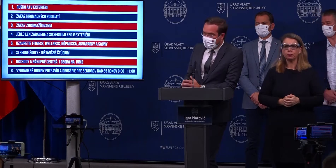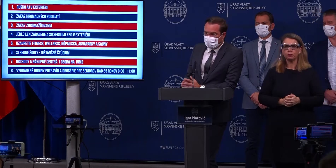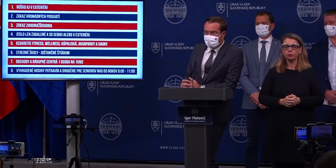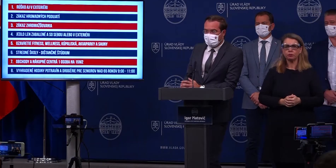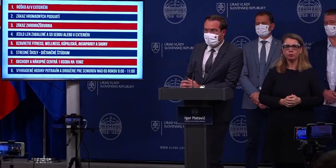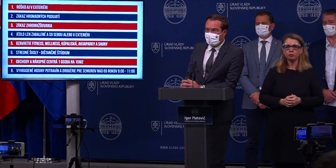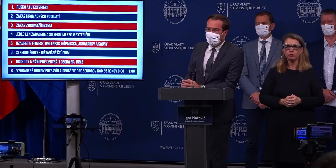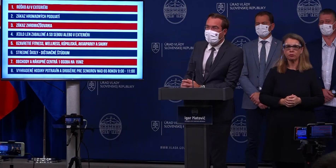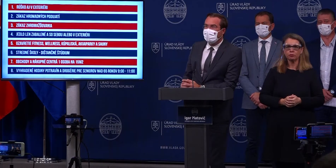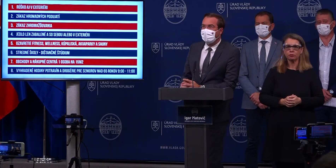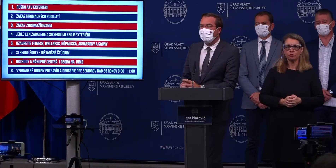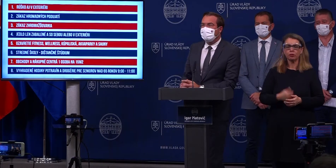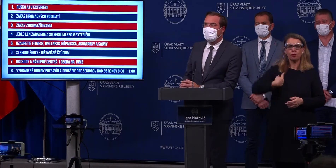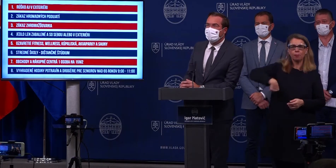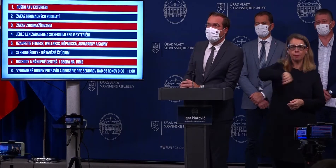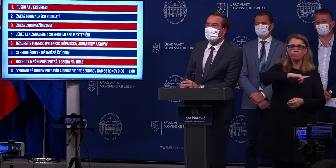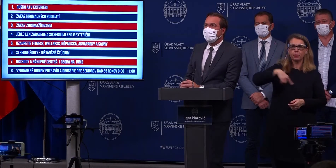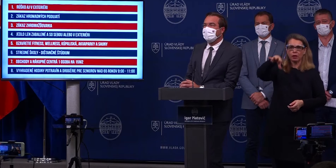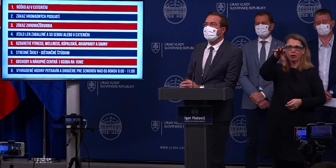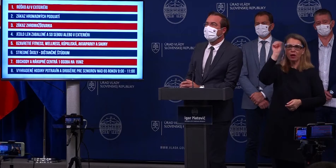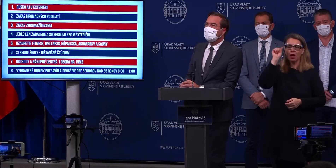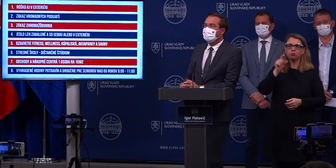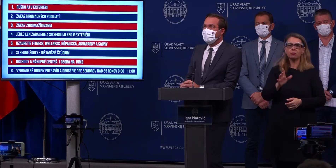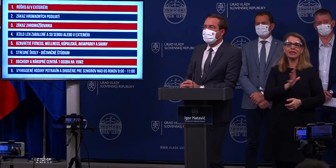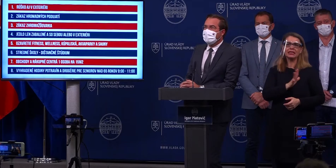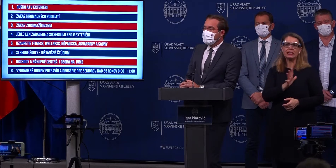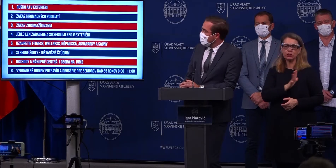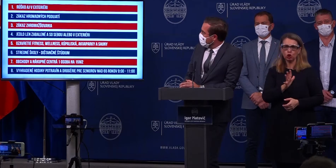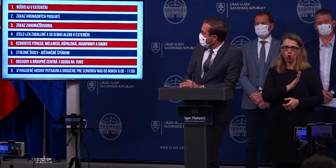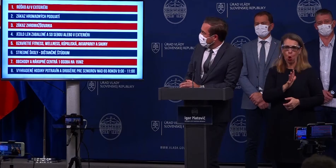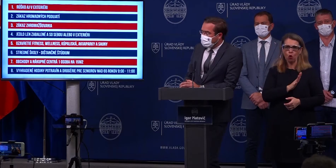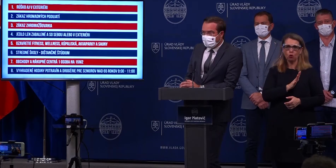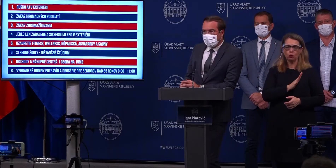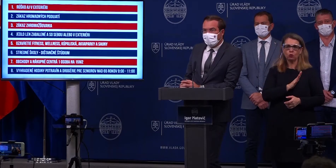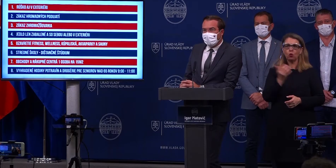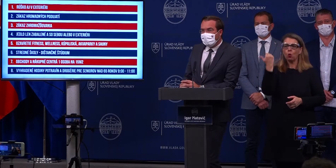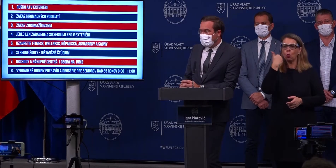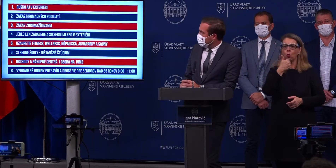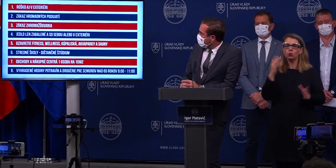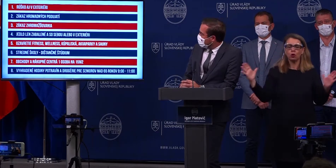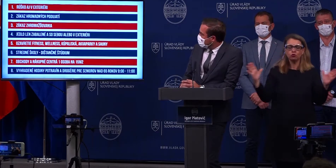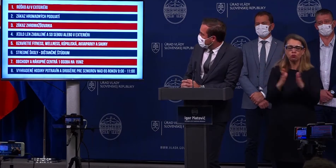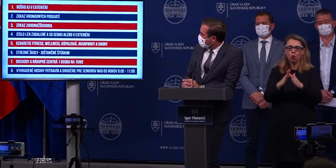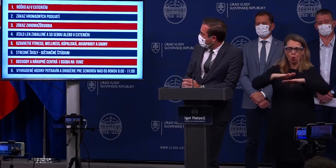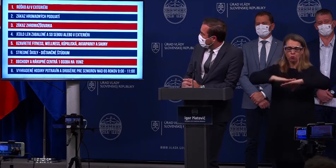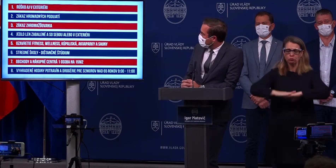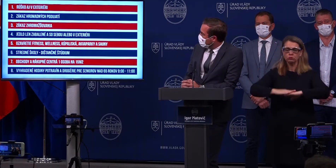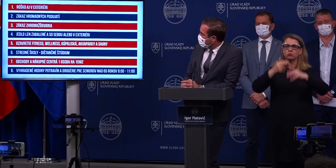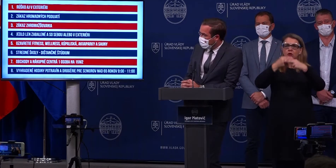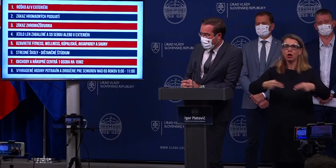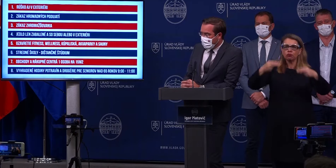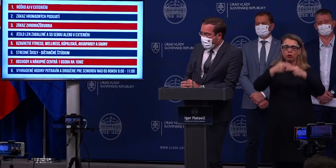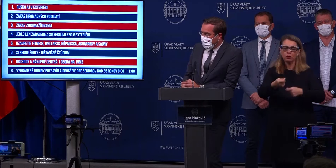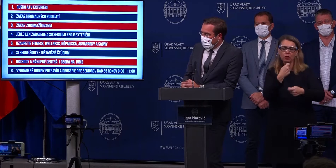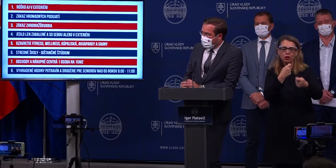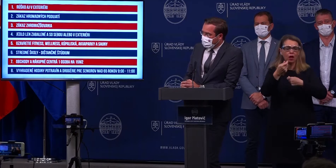Uvedomovali sme si, že je veľmi rizikové, pokiaľ ľudia spolu vedia. A preto sme sa rozhodli, že